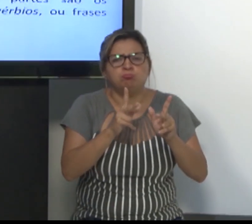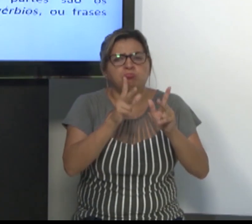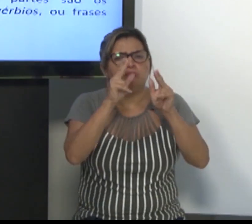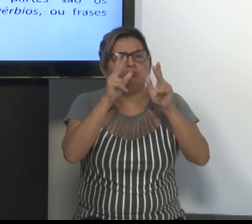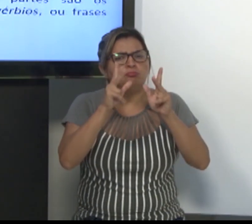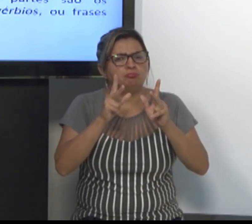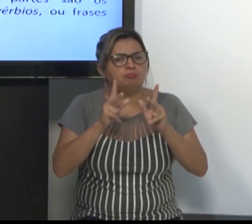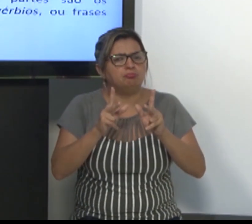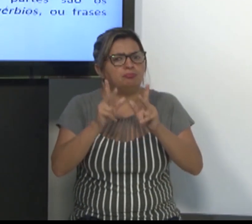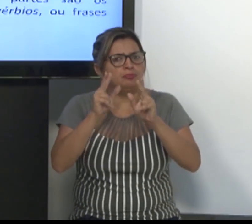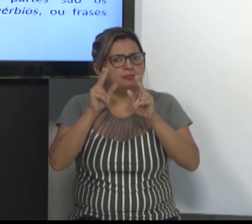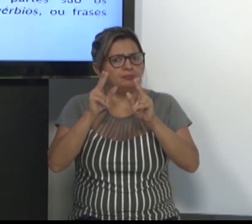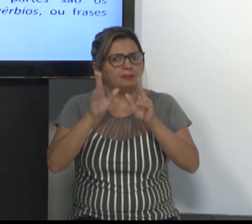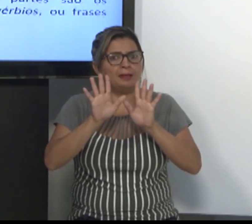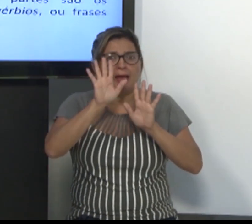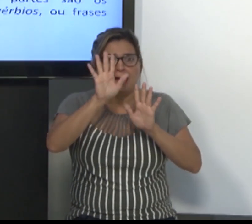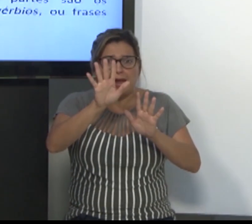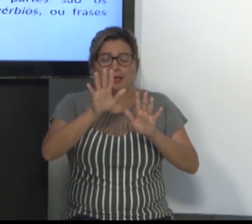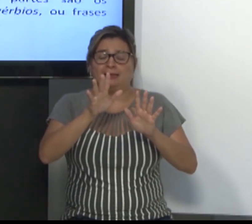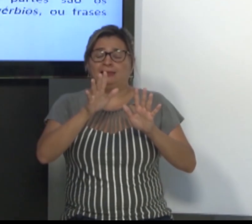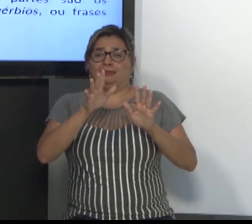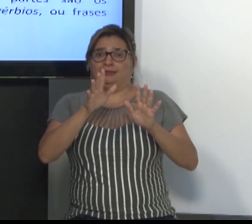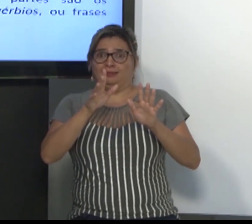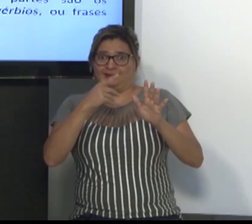Cortar as partes desnecessárias.